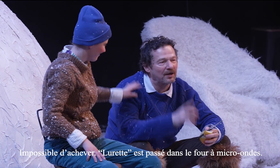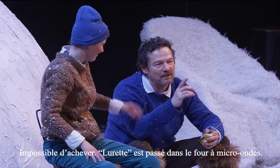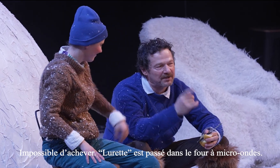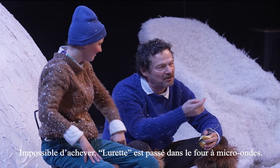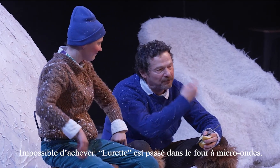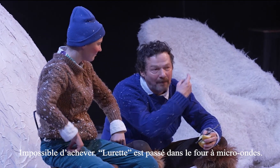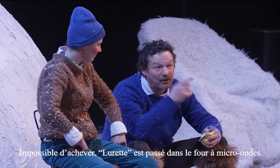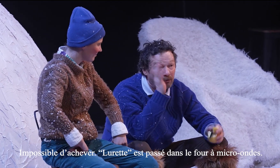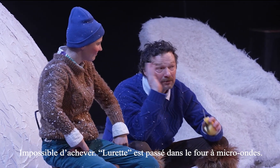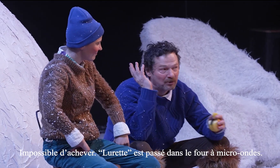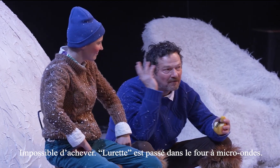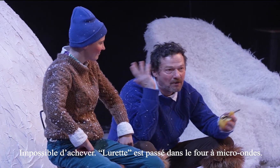aurait été passé dans le four à micro-ondes le dimanche d'avant.